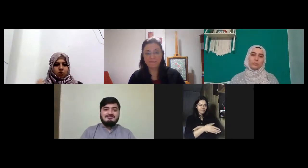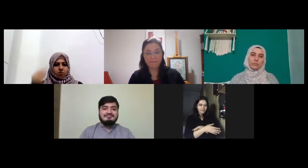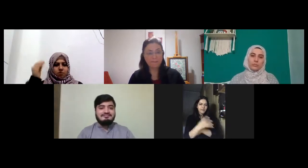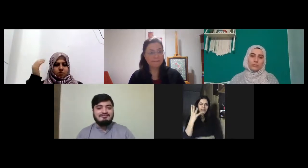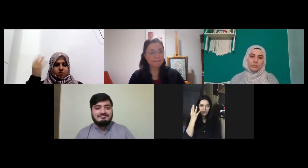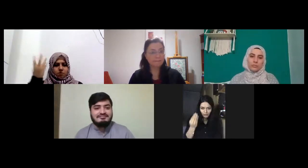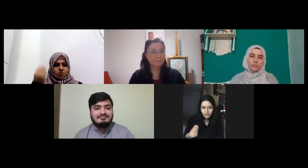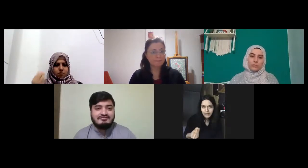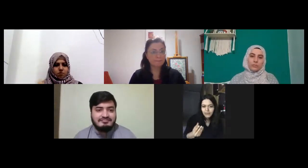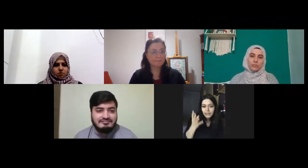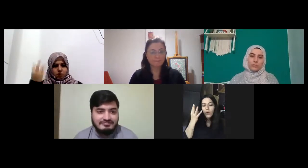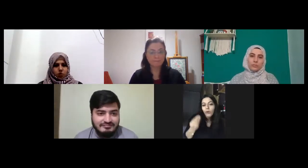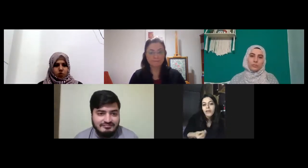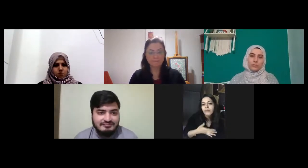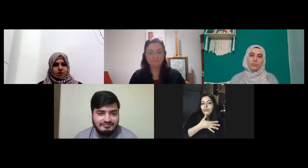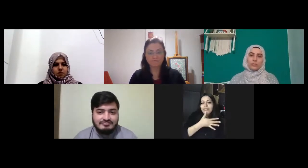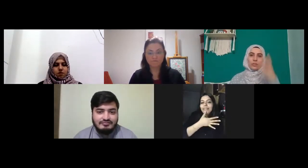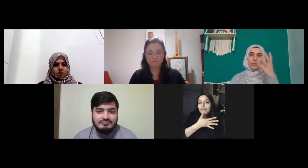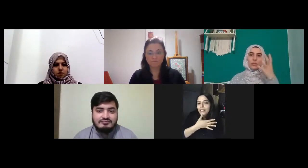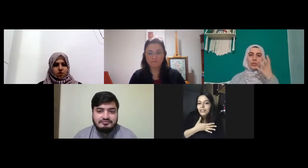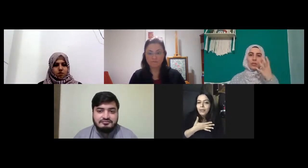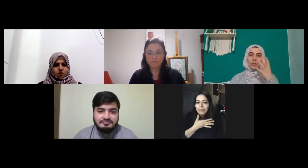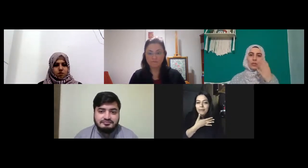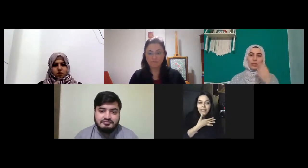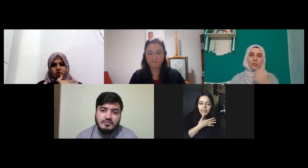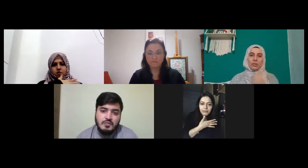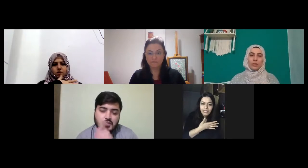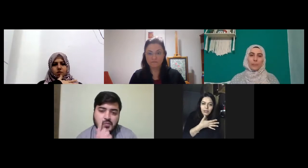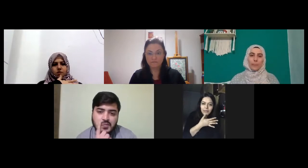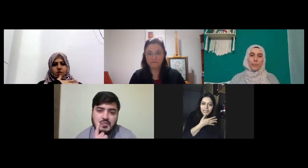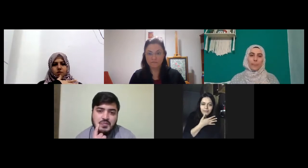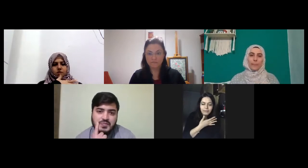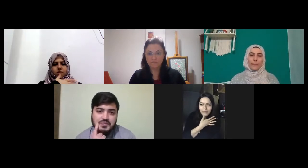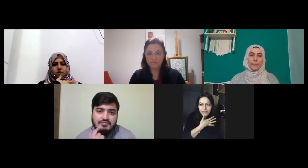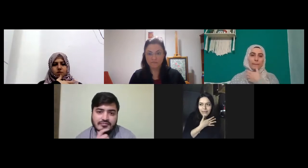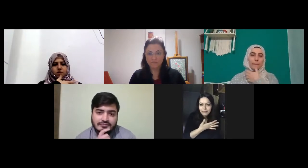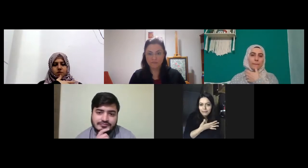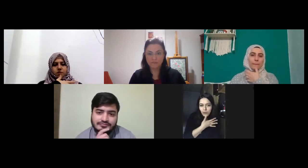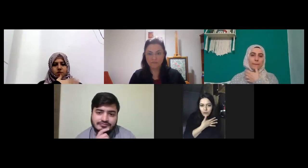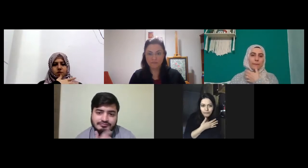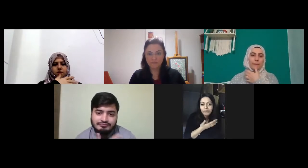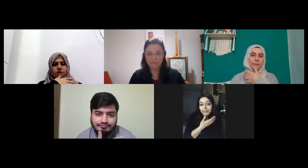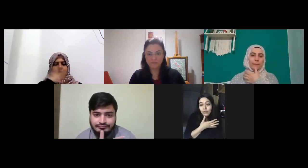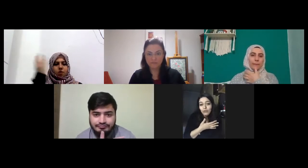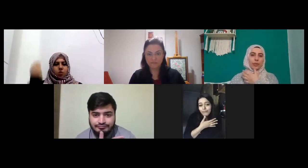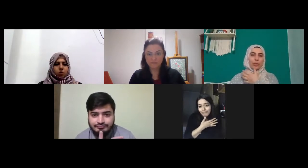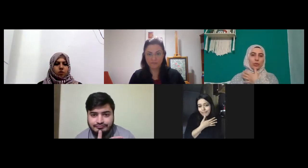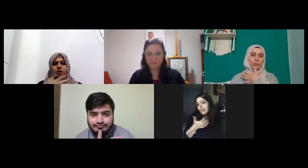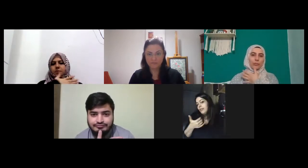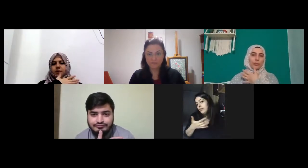olmak evet olmak bu da tek başına bilmek anlamına geliyor bilirim bilmek biliyorum biliyorum şöyle